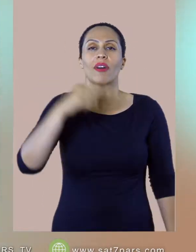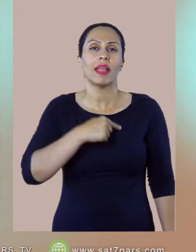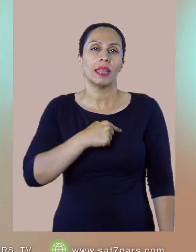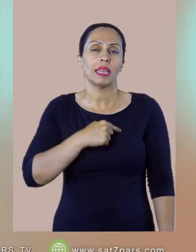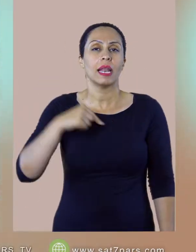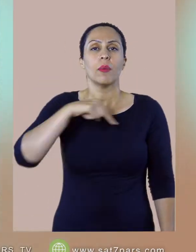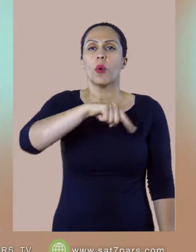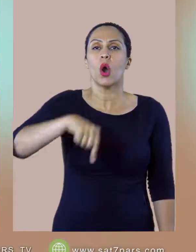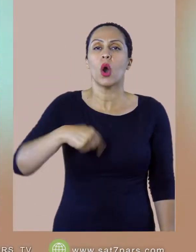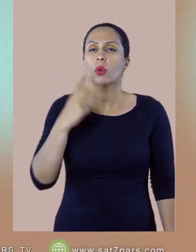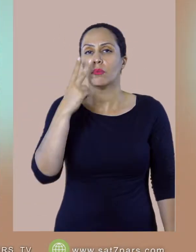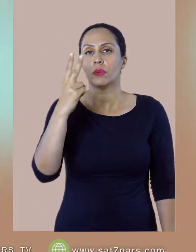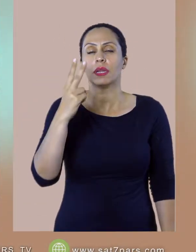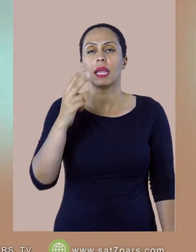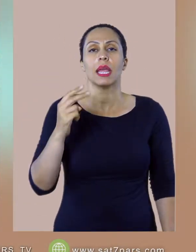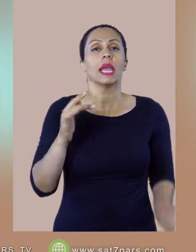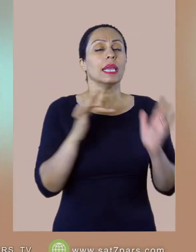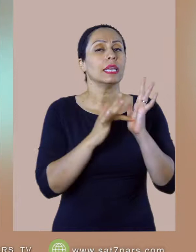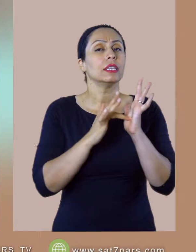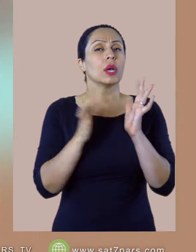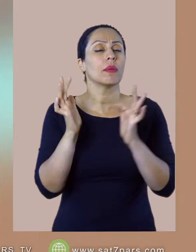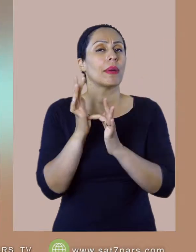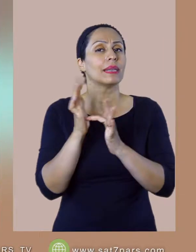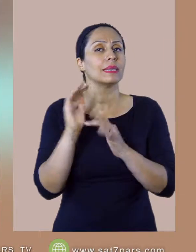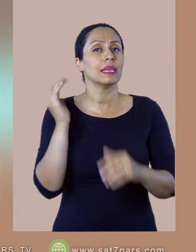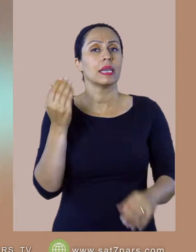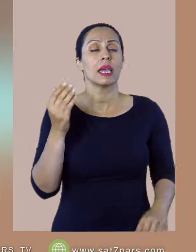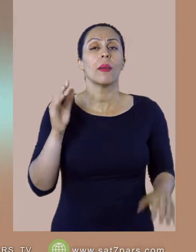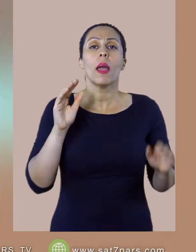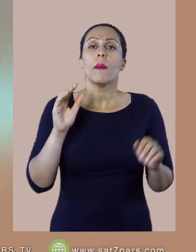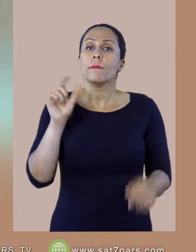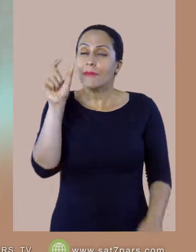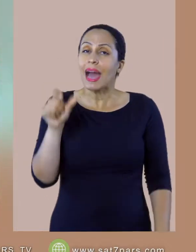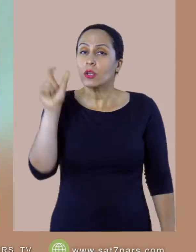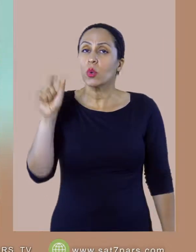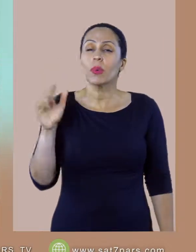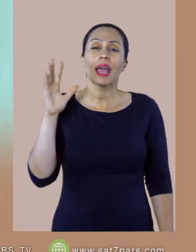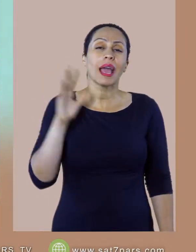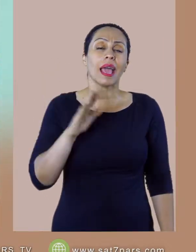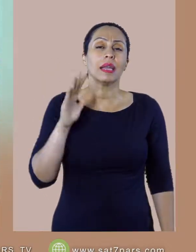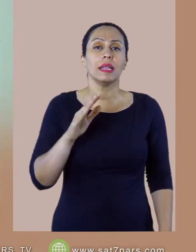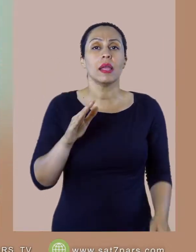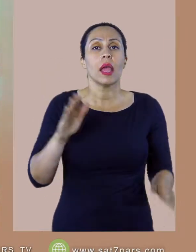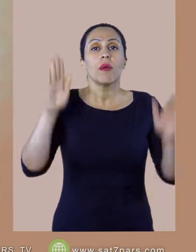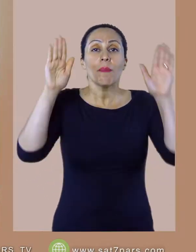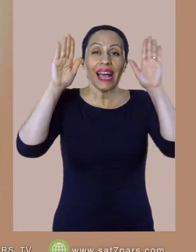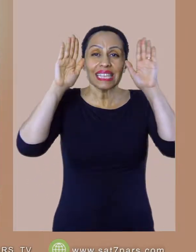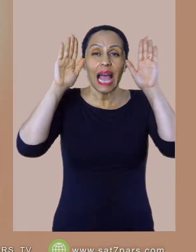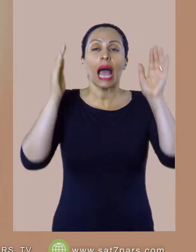چیزی گفت در اون زمانی که خیلی مردم جذب شریعت بودن نه اینکه جذب شریعت ولی